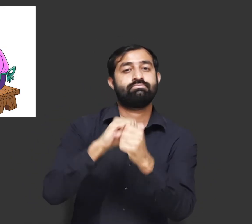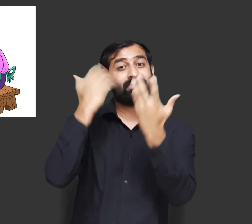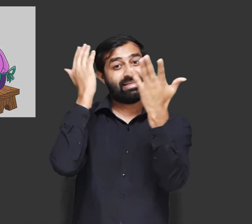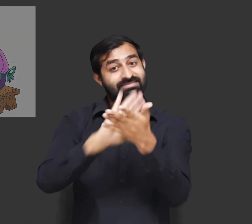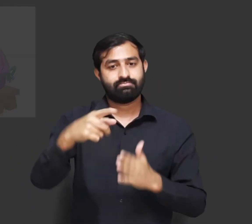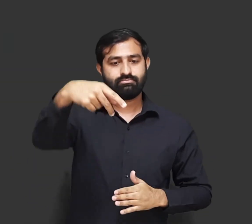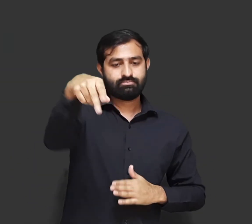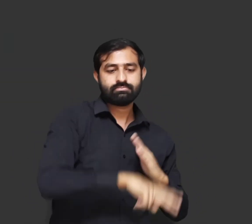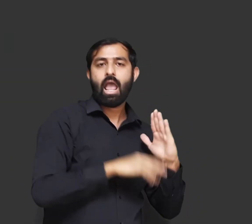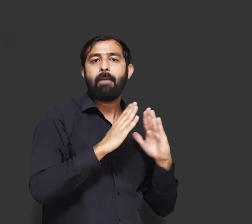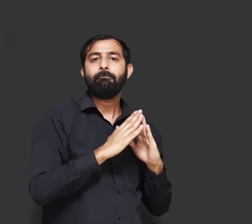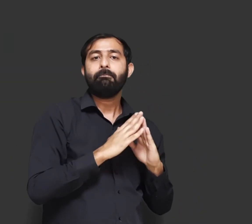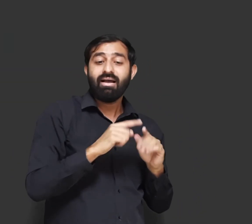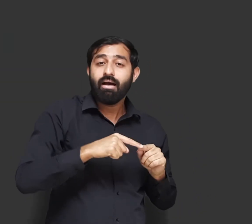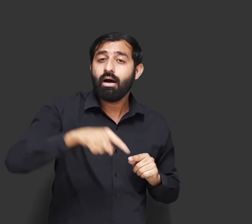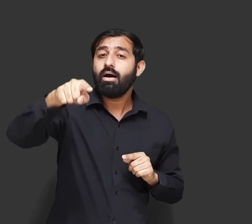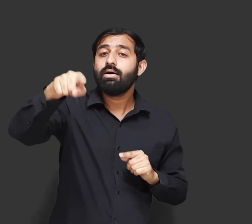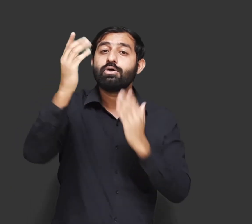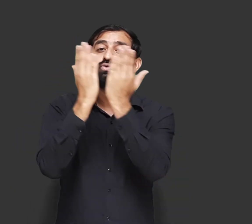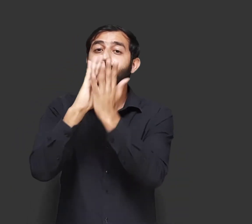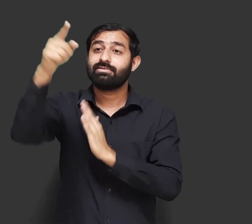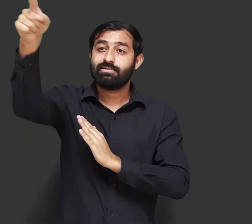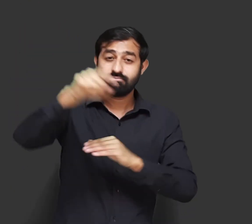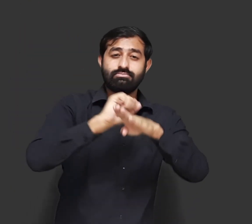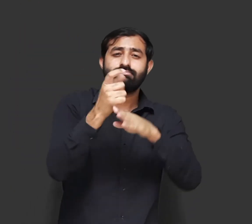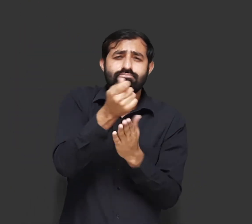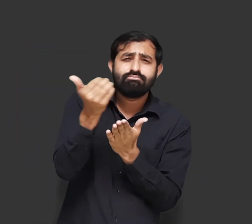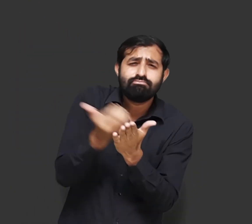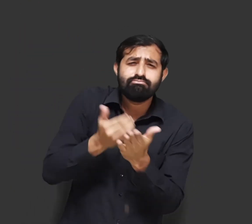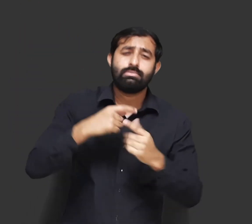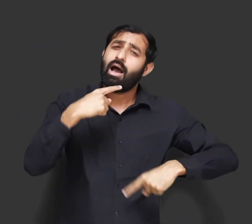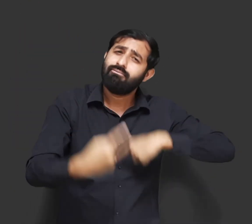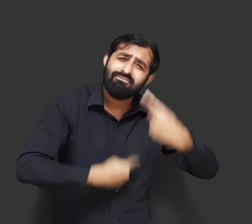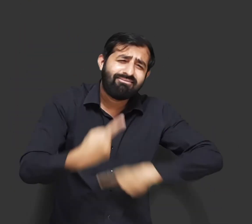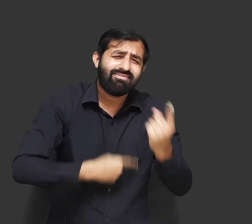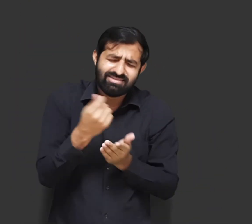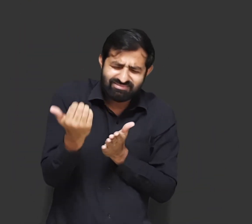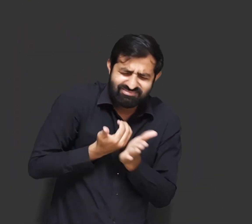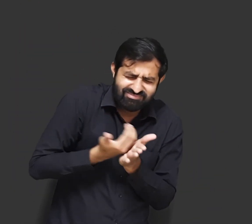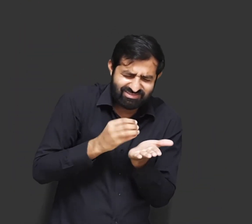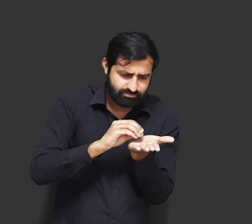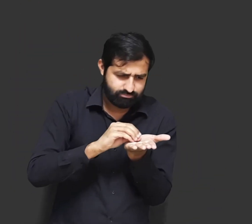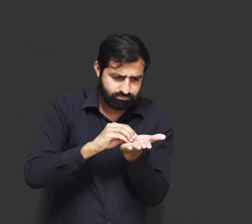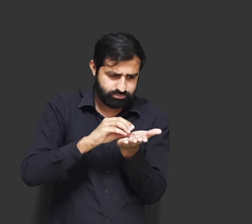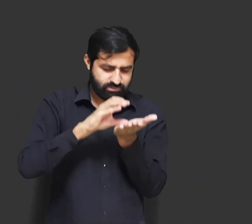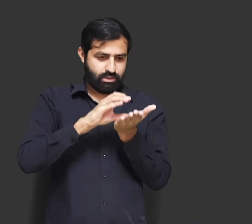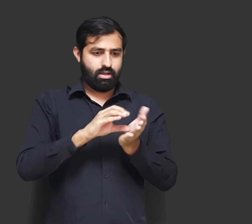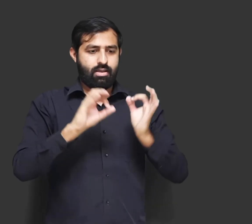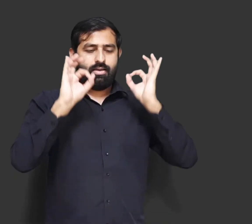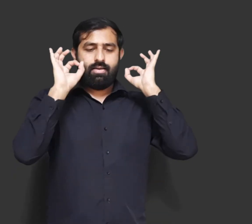किया और काम खतम करने के बाद वहाँ घर जाता पैसे जमा करने के लिए वहाँ हर दिन यह काम करता और जिस दन उसके पैसे